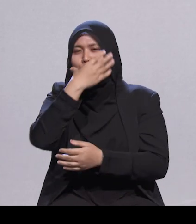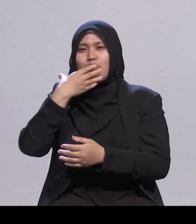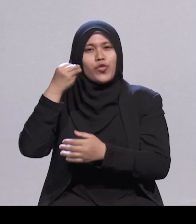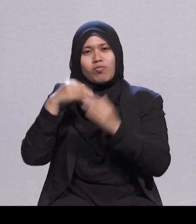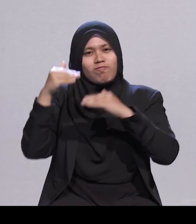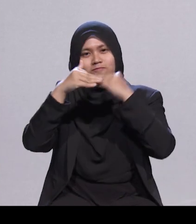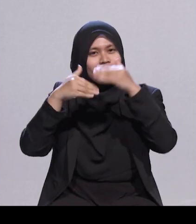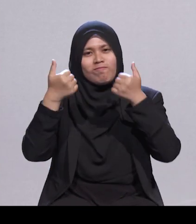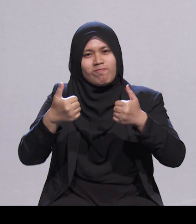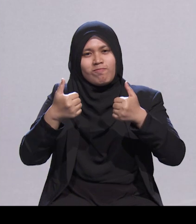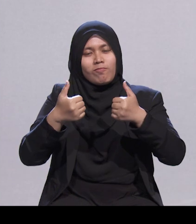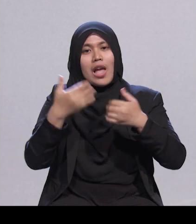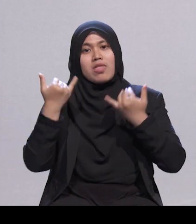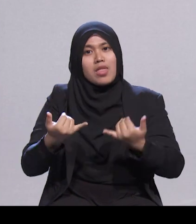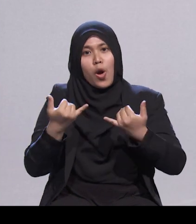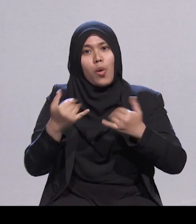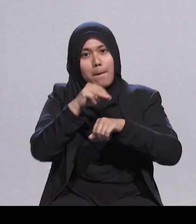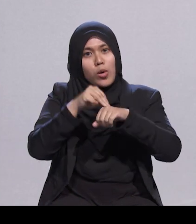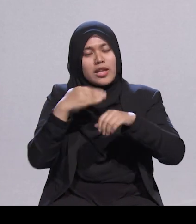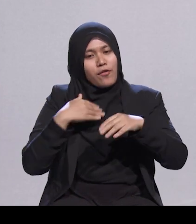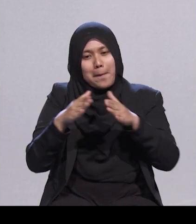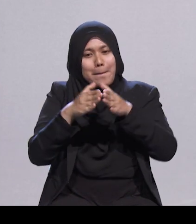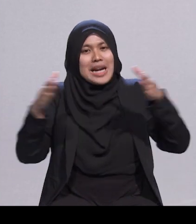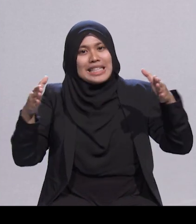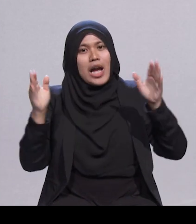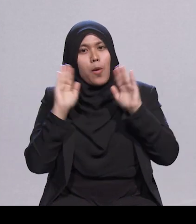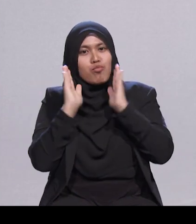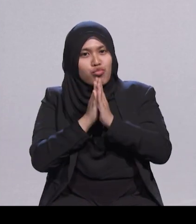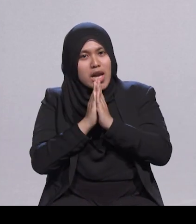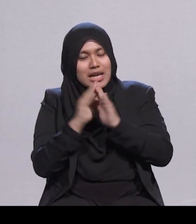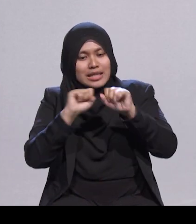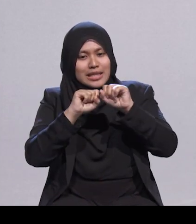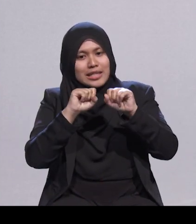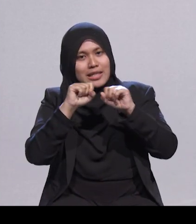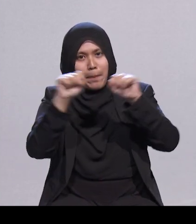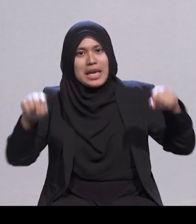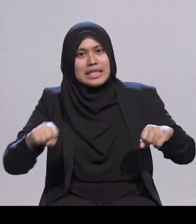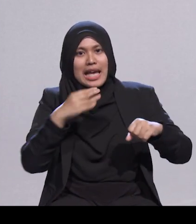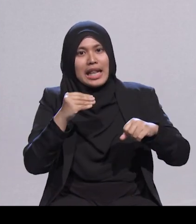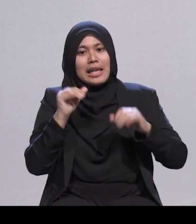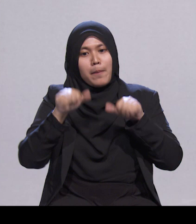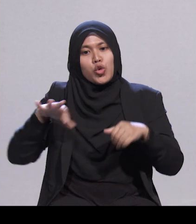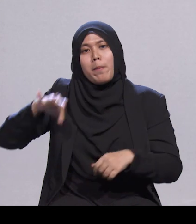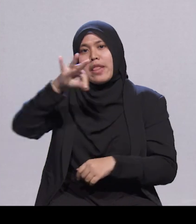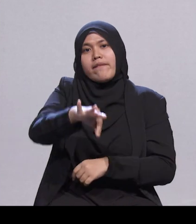Ada laluan bebas halangan untuk golongan kurang upaya. Bilik darjahnya pula modern.